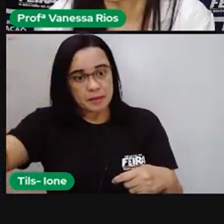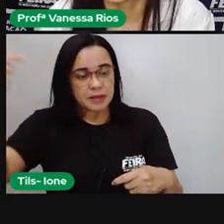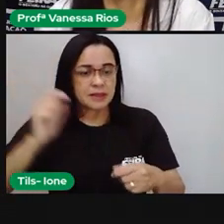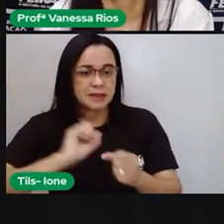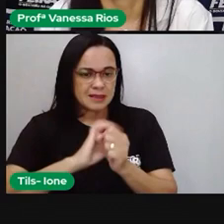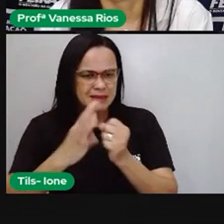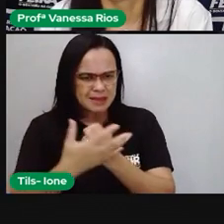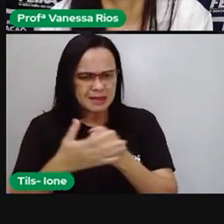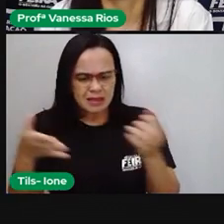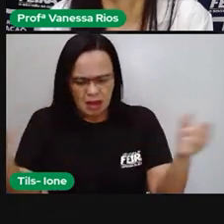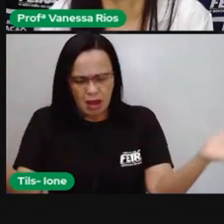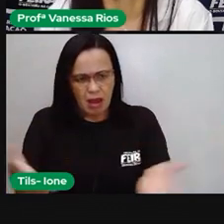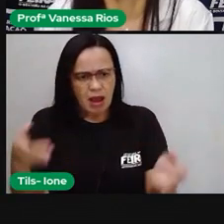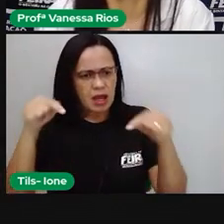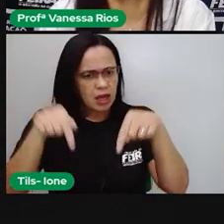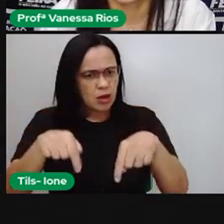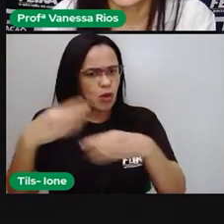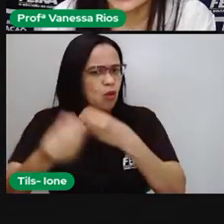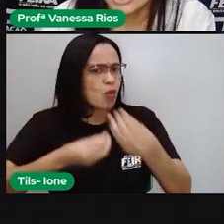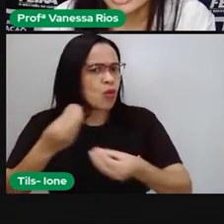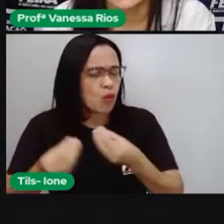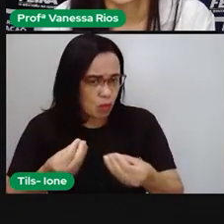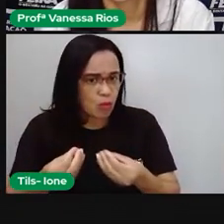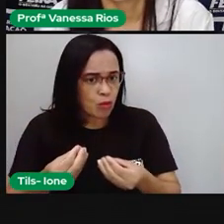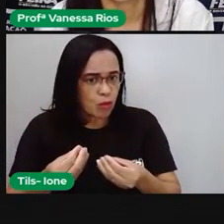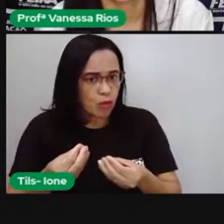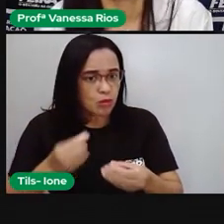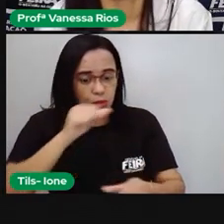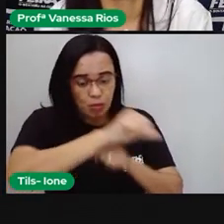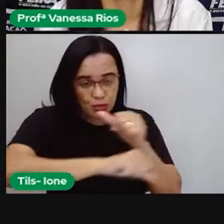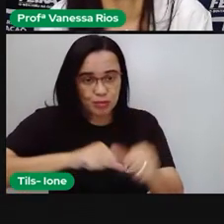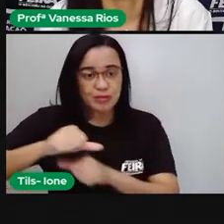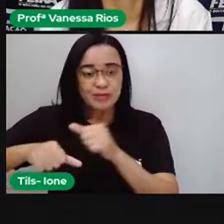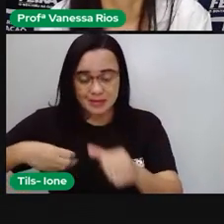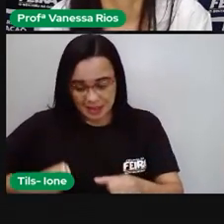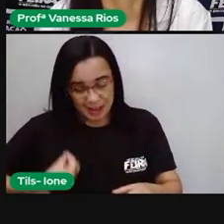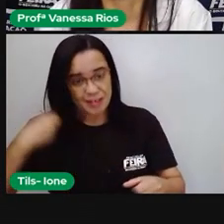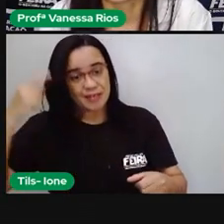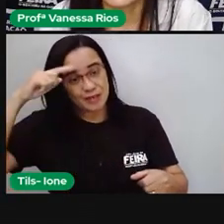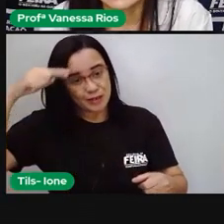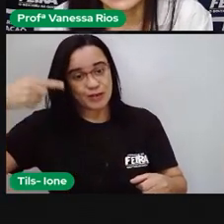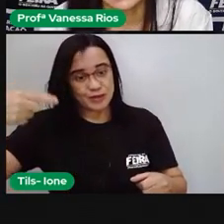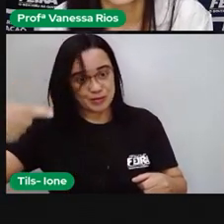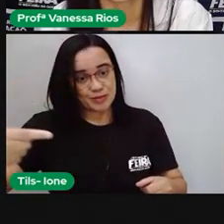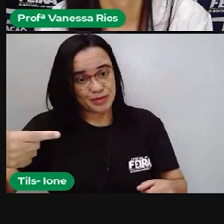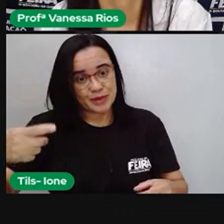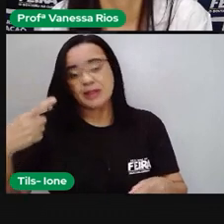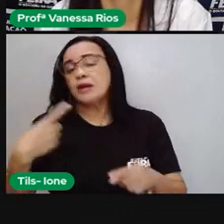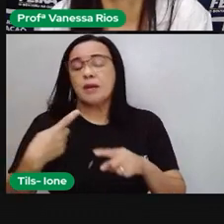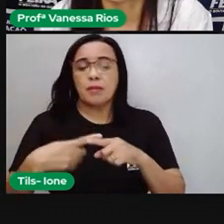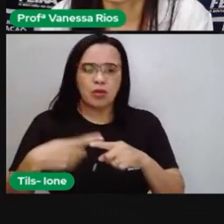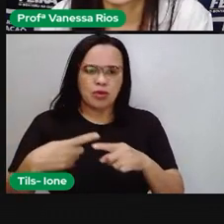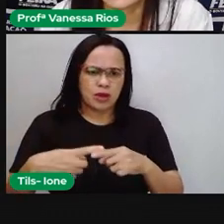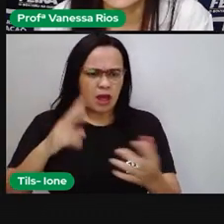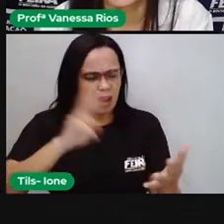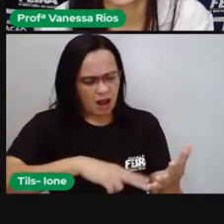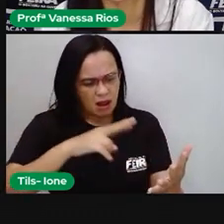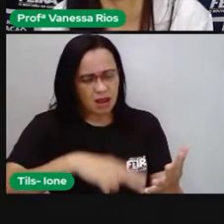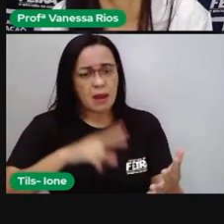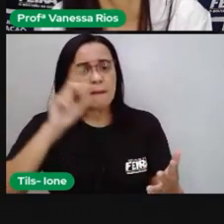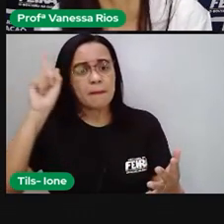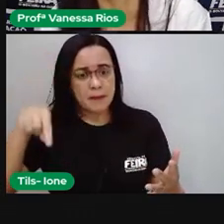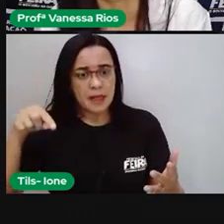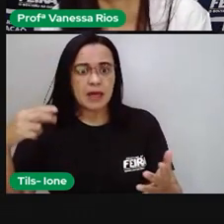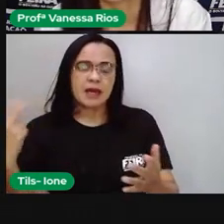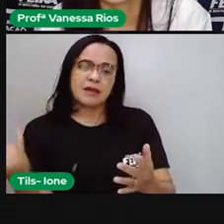nosso dia, organize na nossa rotina para fazer a leitura. Porque ler é um ato muito importante, uma